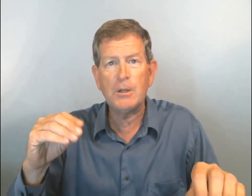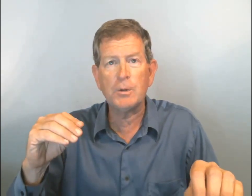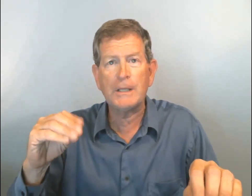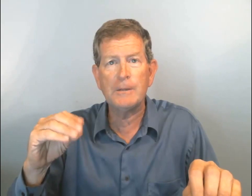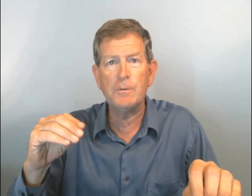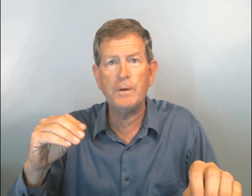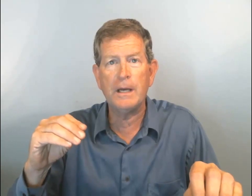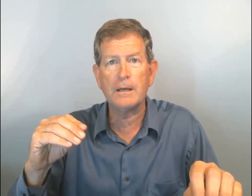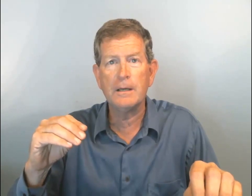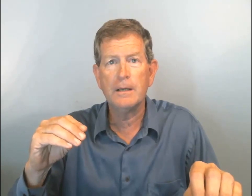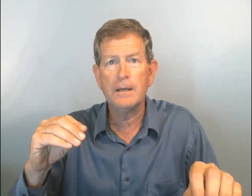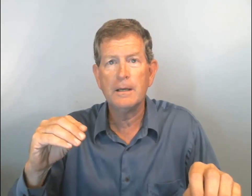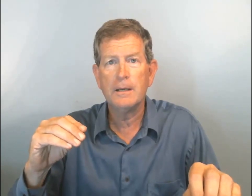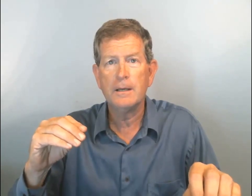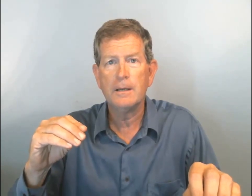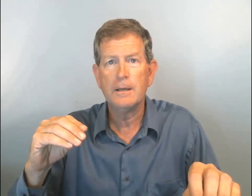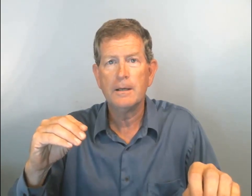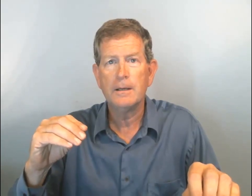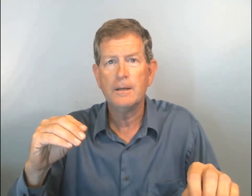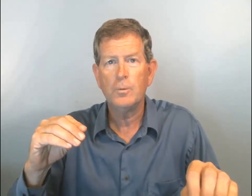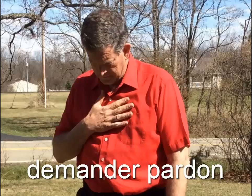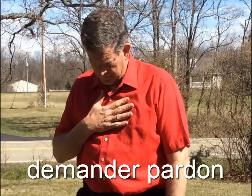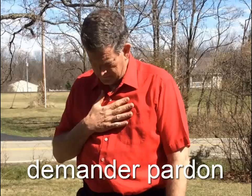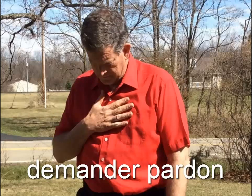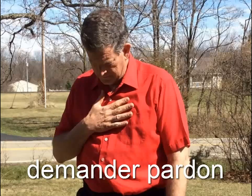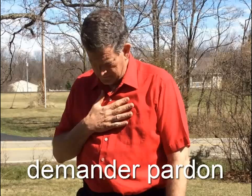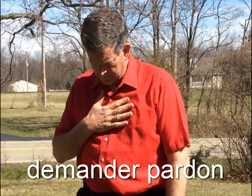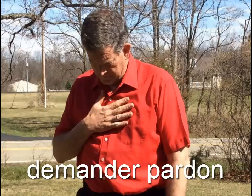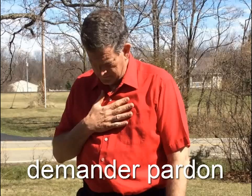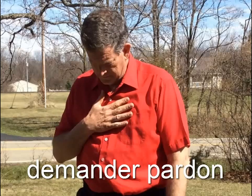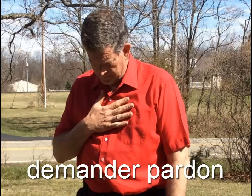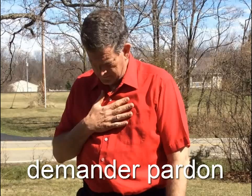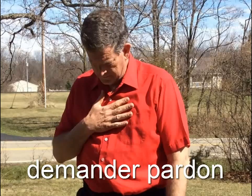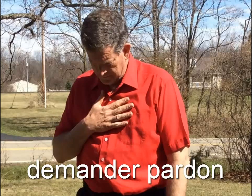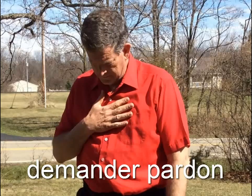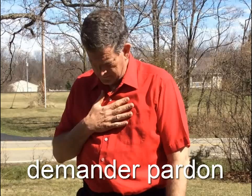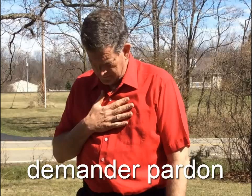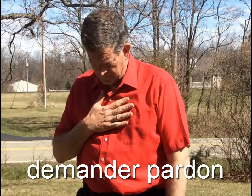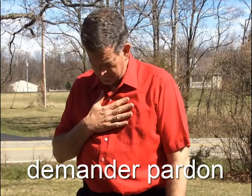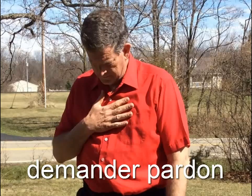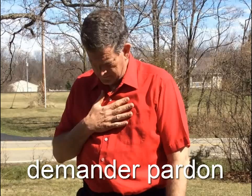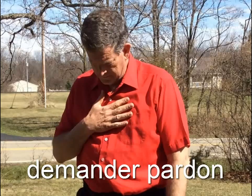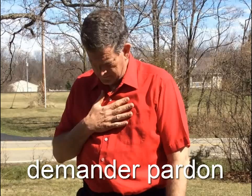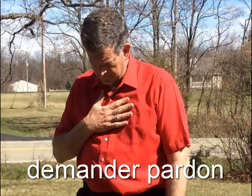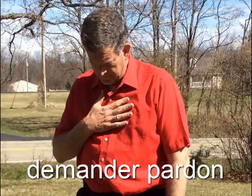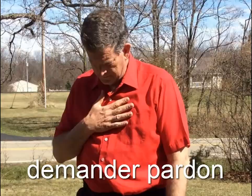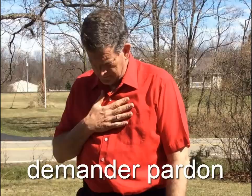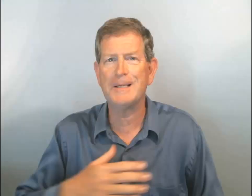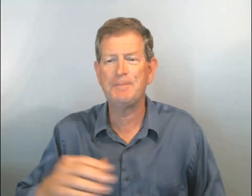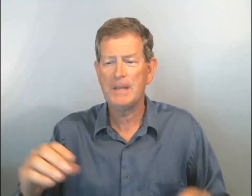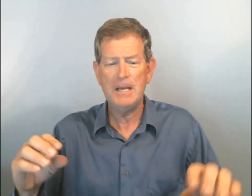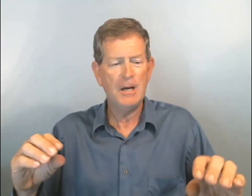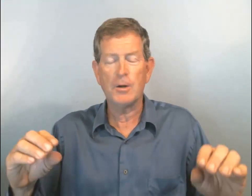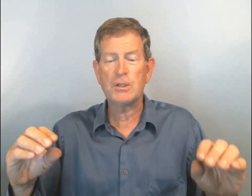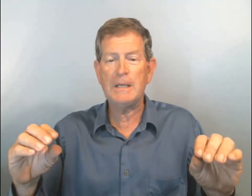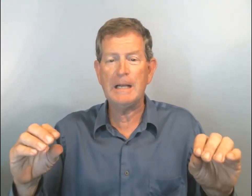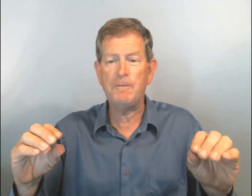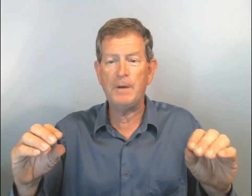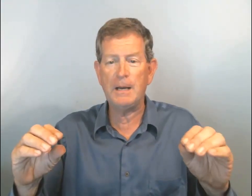en train de faire ? Oui, demander pardon. Il demande pardon, c'est ça. Ensuite, la femme,